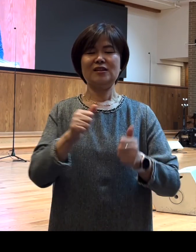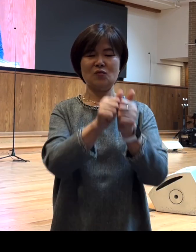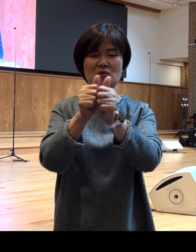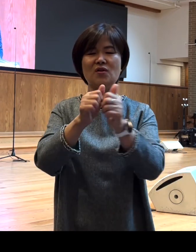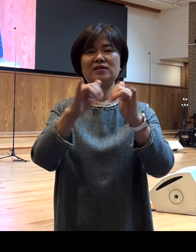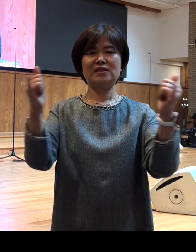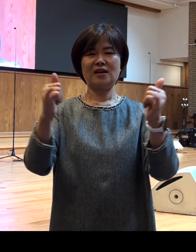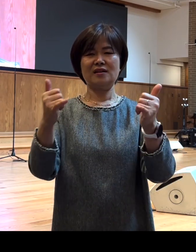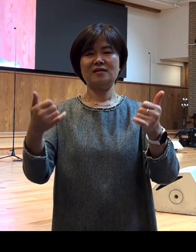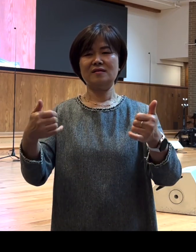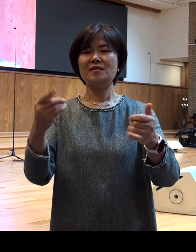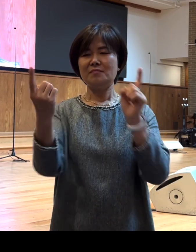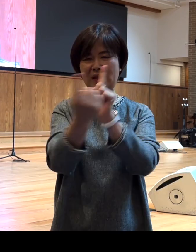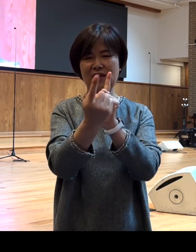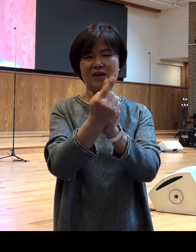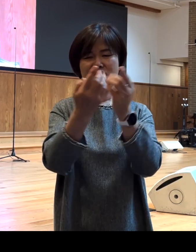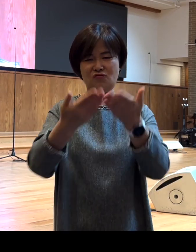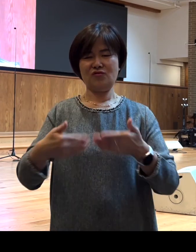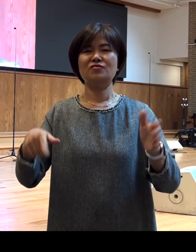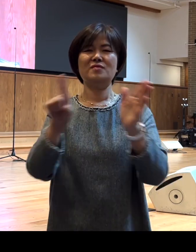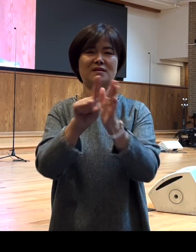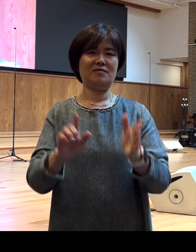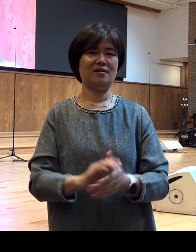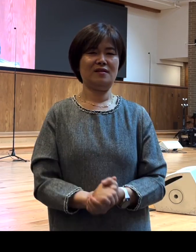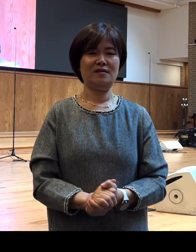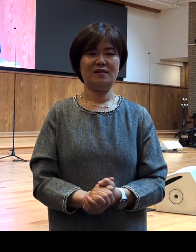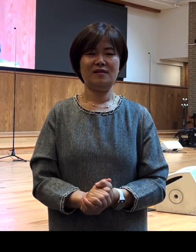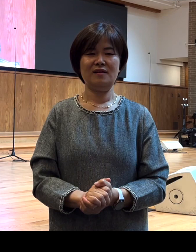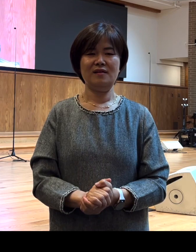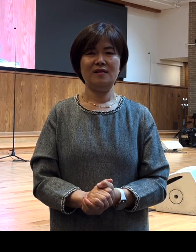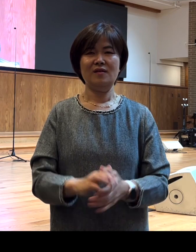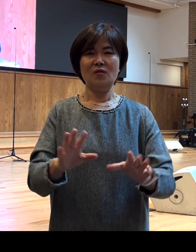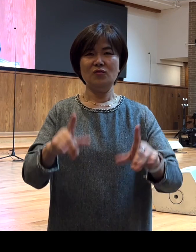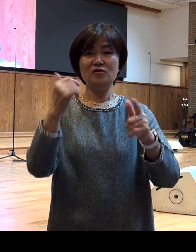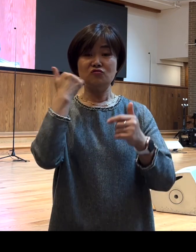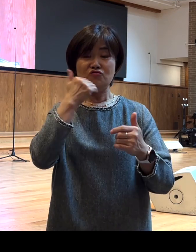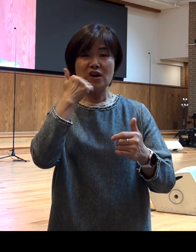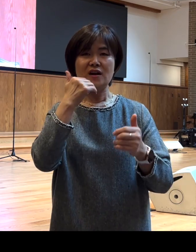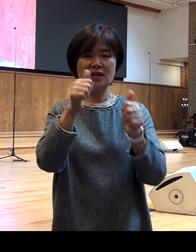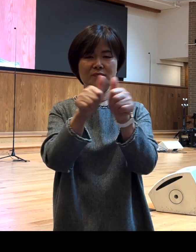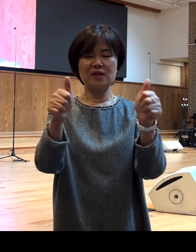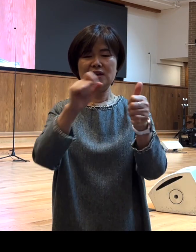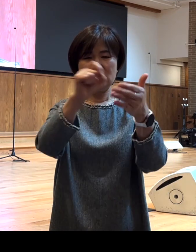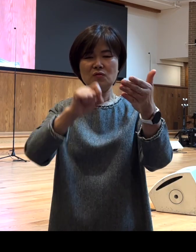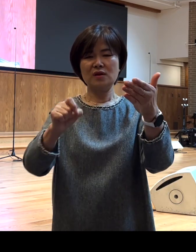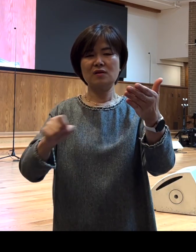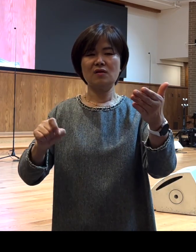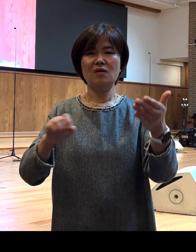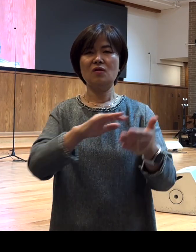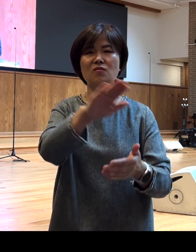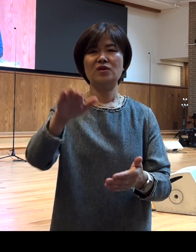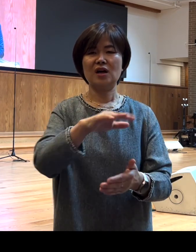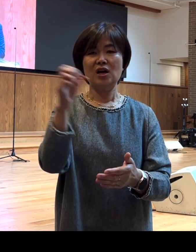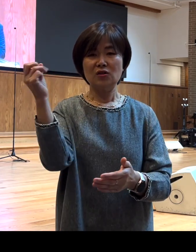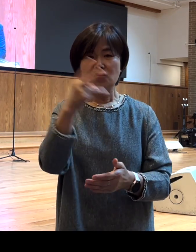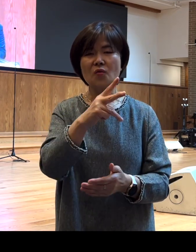붙여주실 줄로 믿습니다 여러분 오늘 누가의 기록에서 우리가 또 하나 바울의